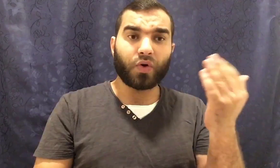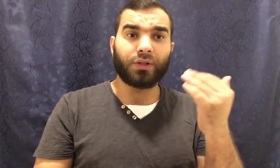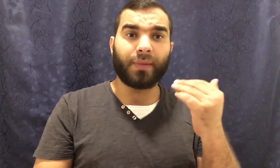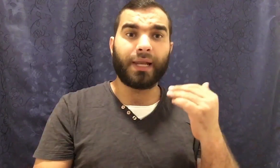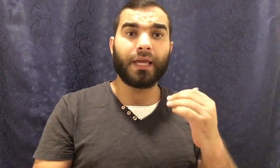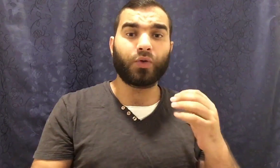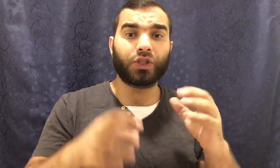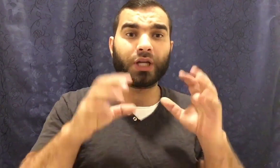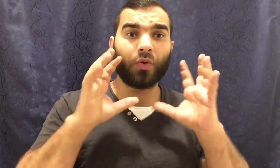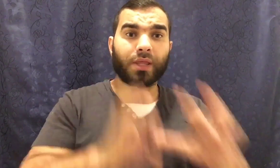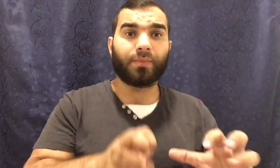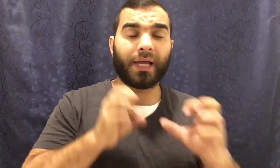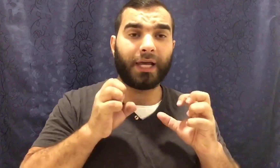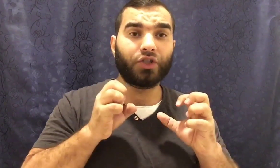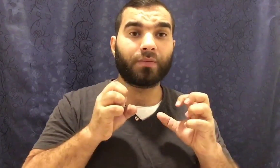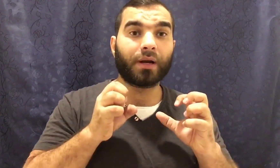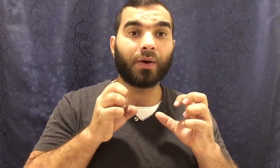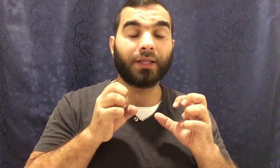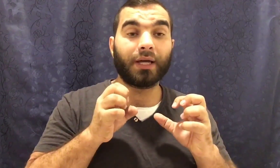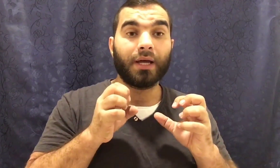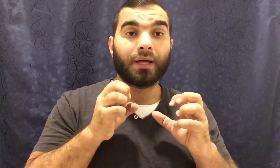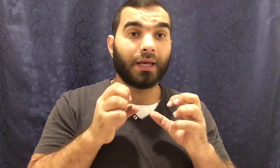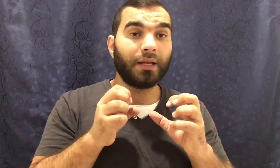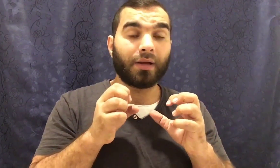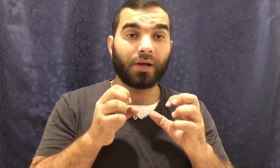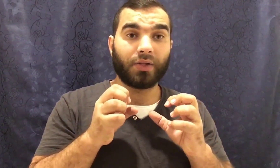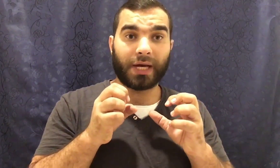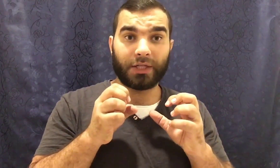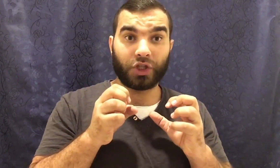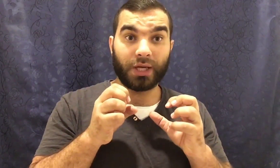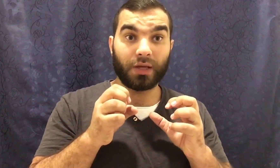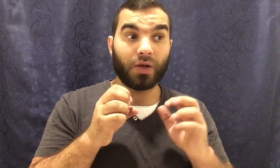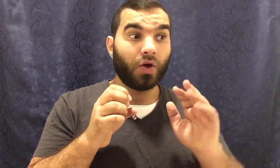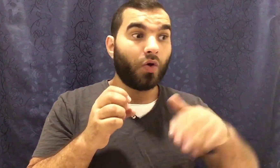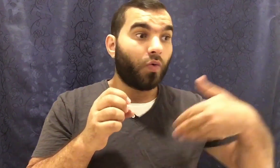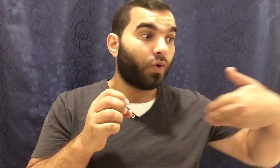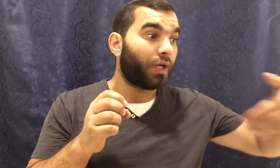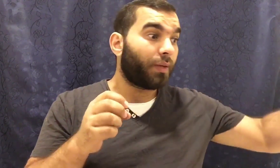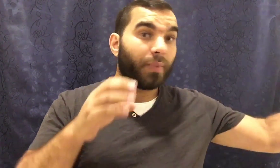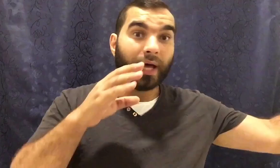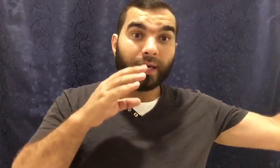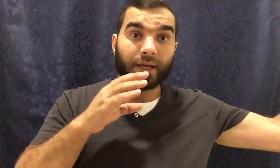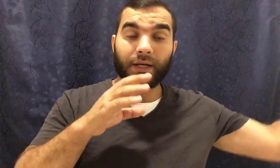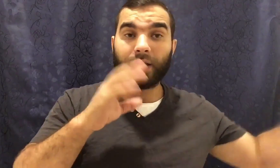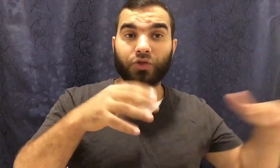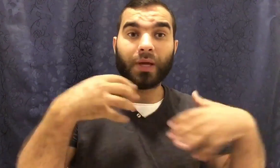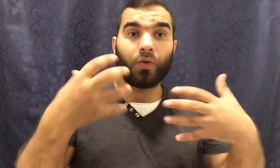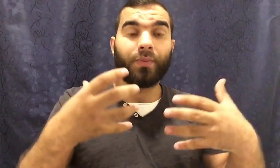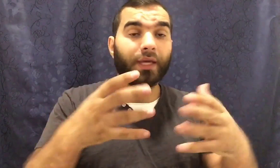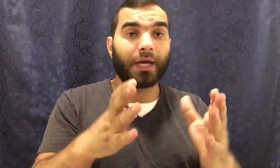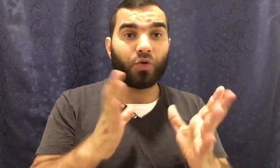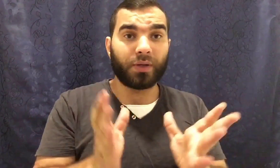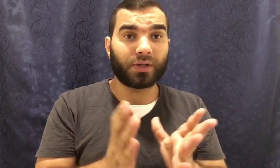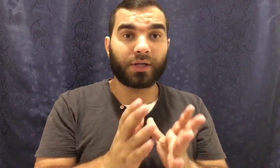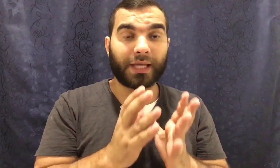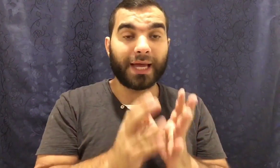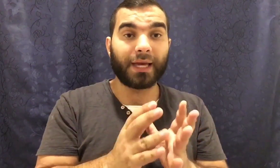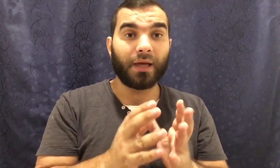مقدم علي وجاجي واثب على حجره مرة واحدة كأنه انقض على شيء وبقى يجري كده شمال ويمين كأنه بيطارت حاجة